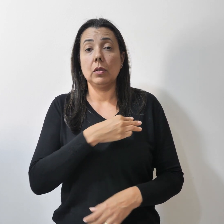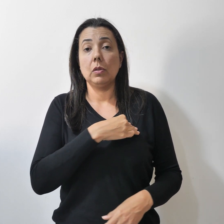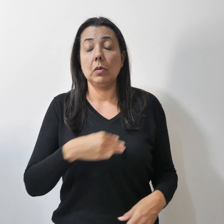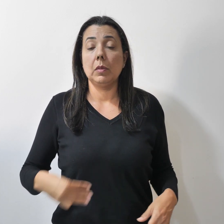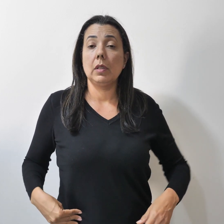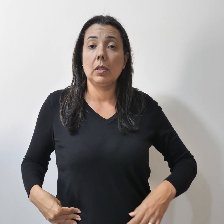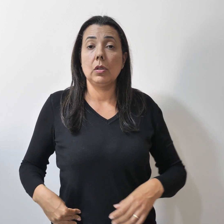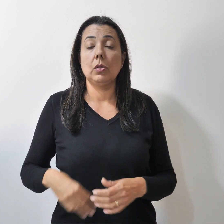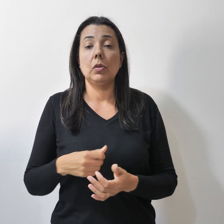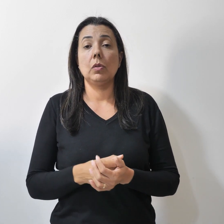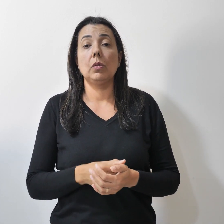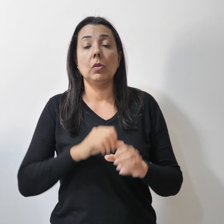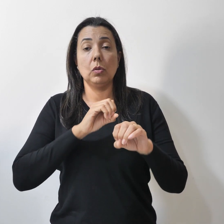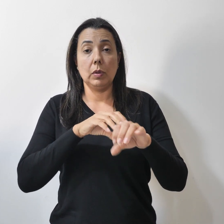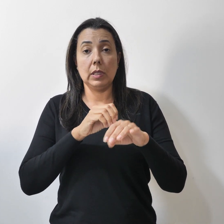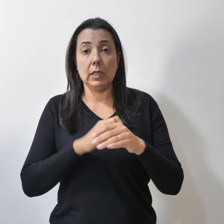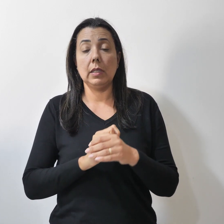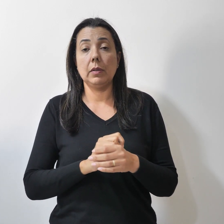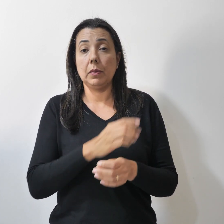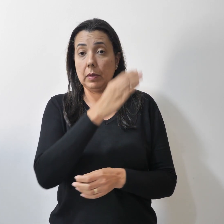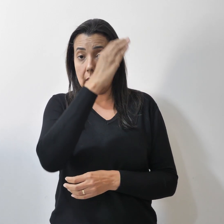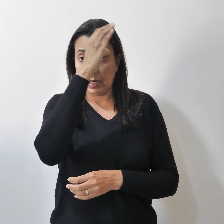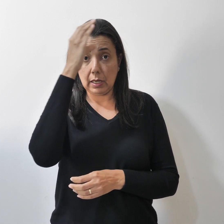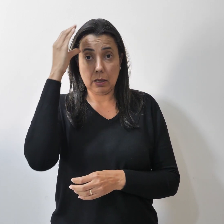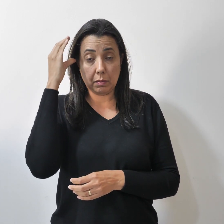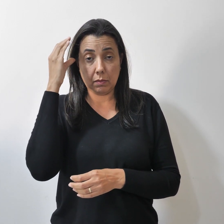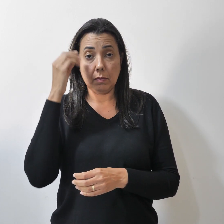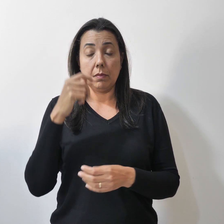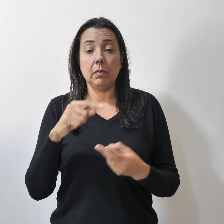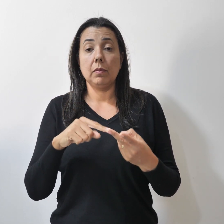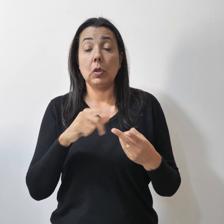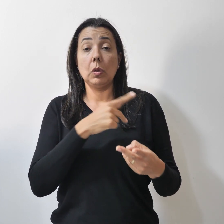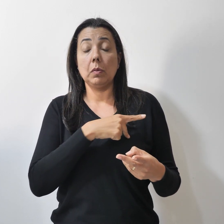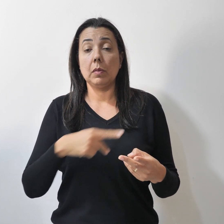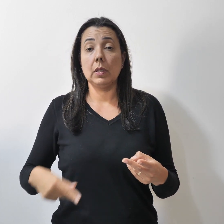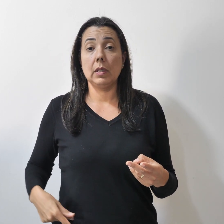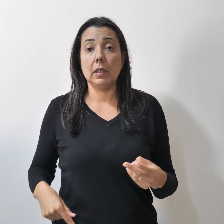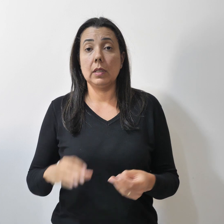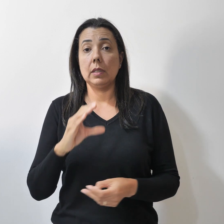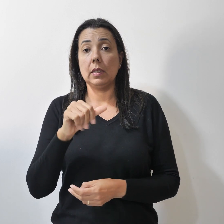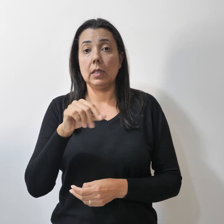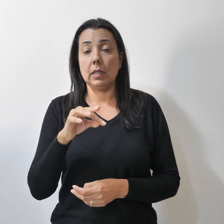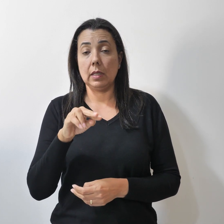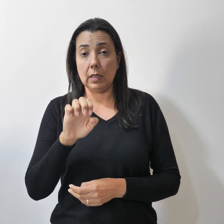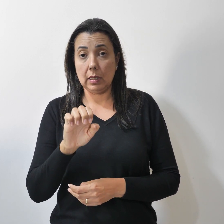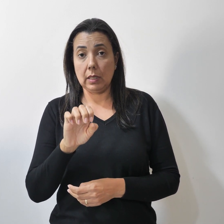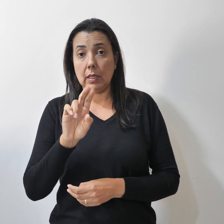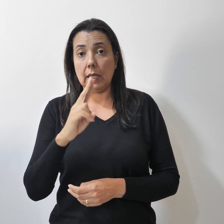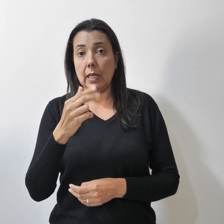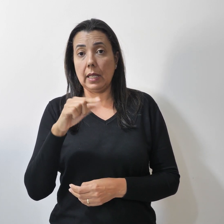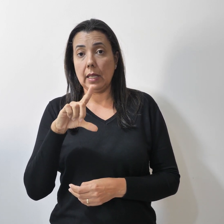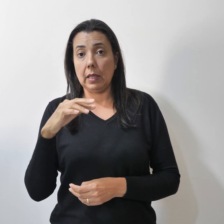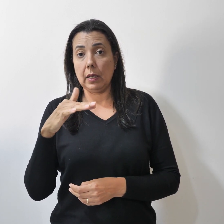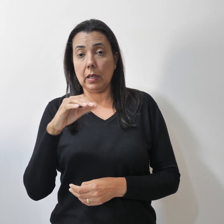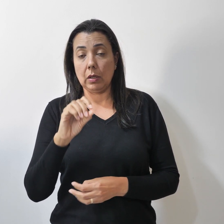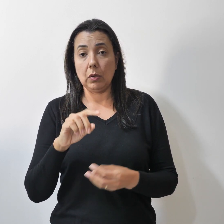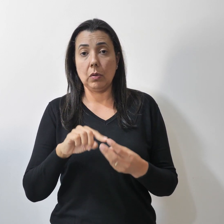da Educação Camilo Santana do presidente da CNTE, Heleno Araújo e de outras